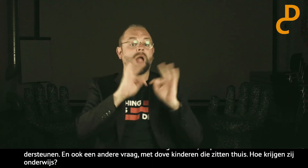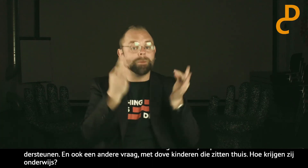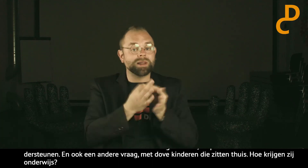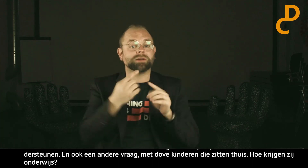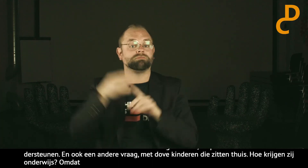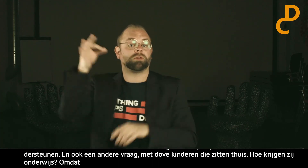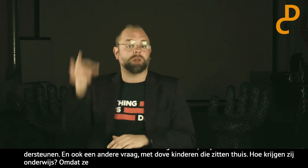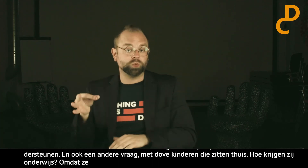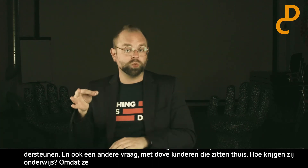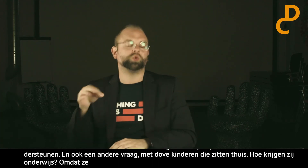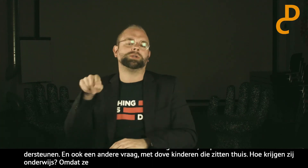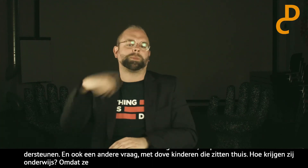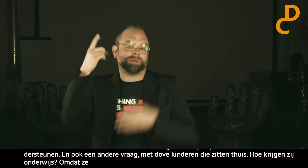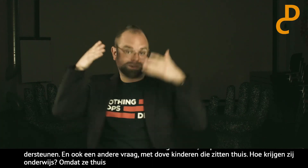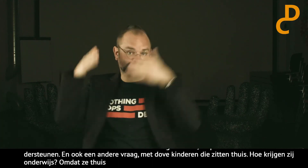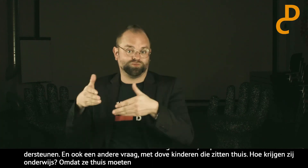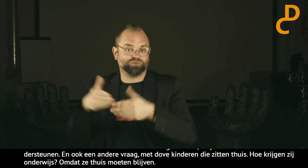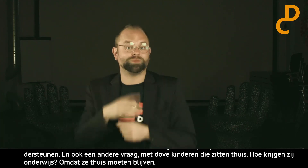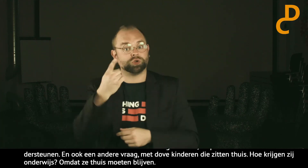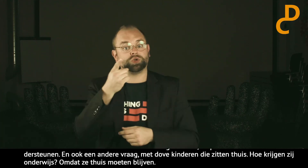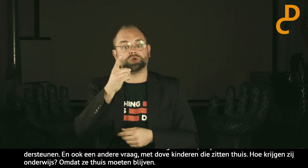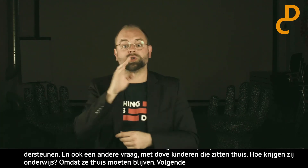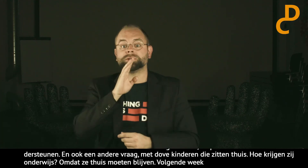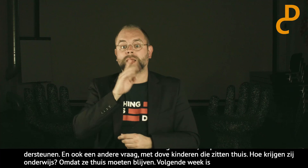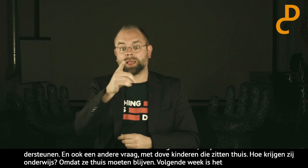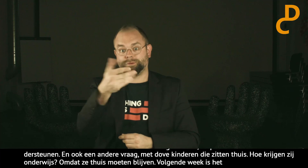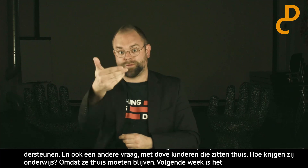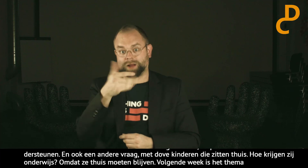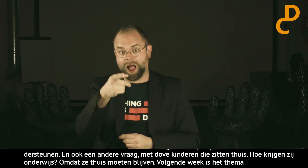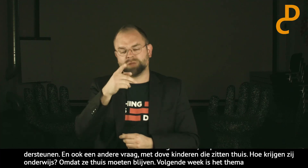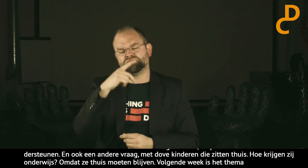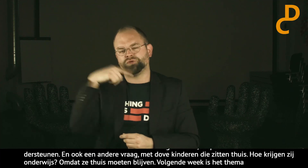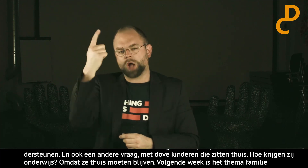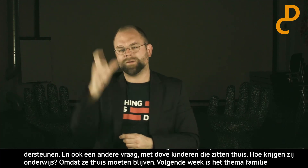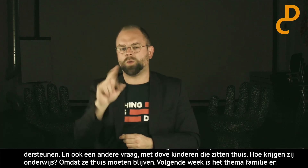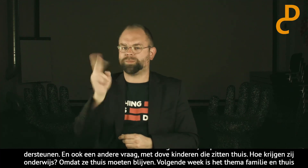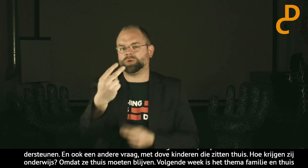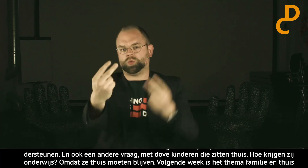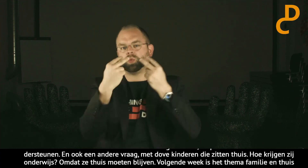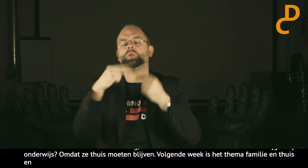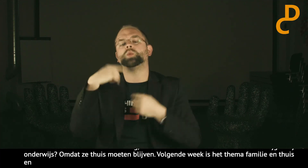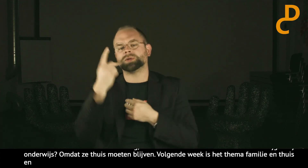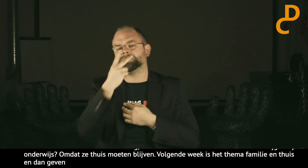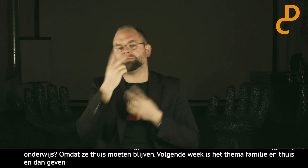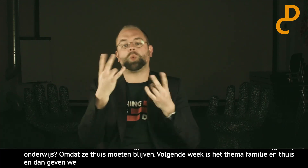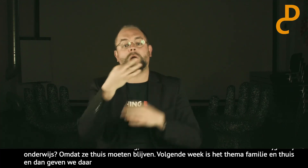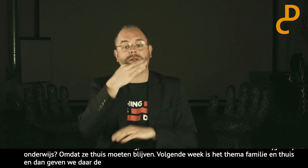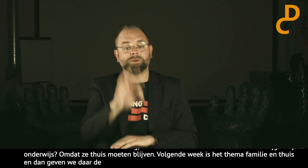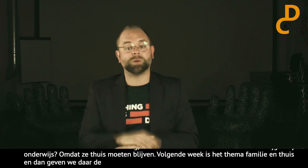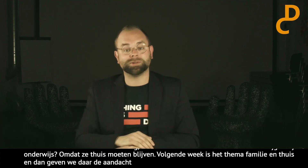week hebben we dus het thema familie en thuis. En dan geven wij daar ook even de aandacht voor. Dus als je je vraag even volgende week weer wil stellen,